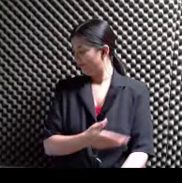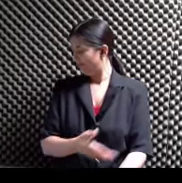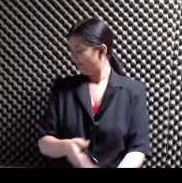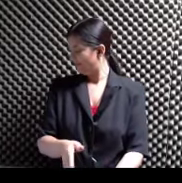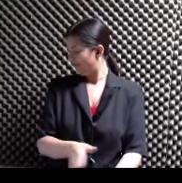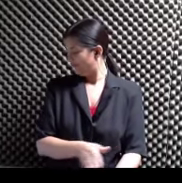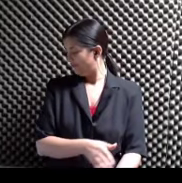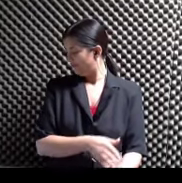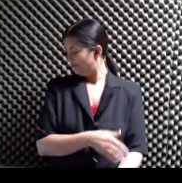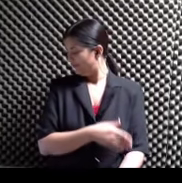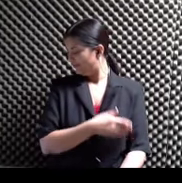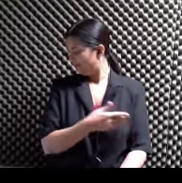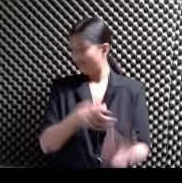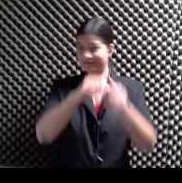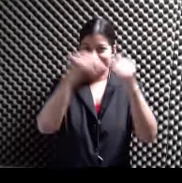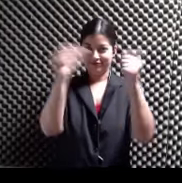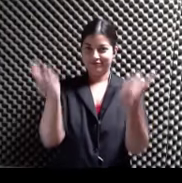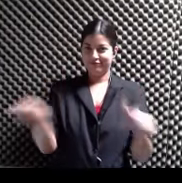Altención